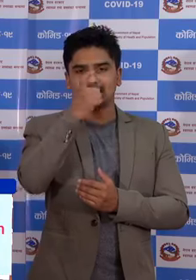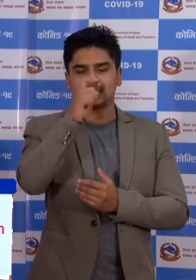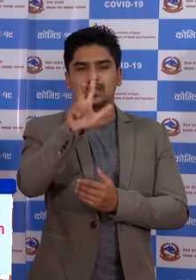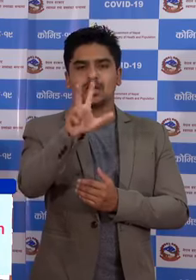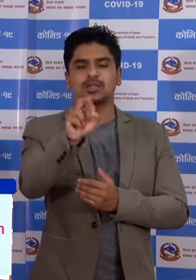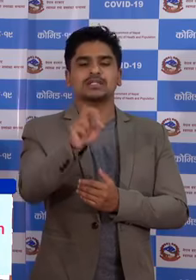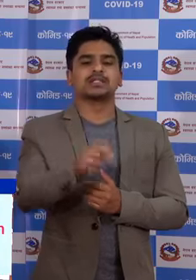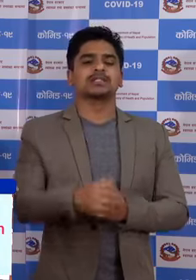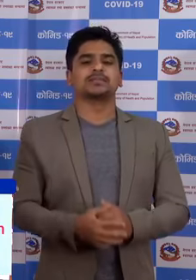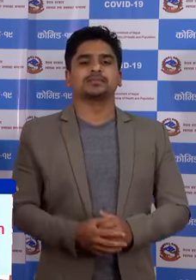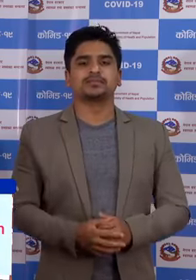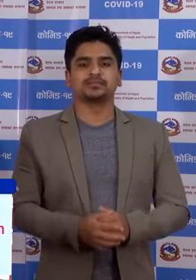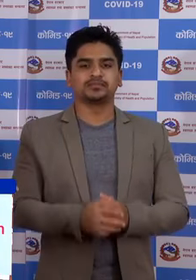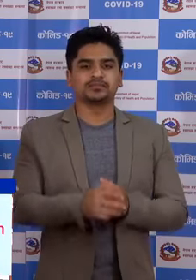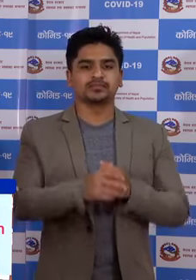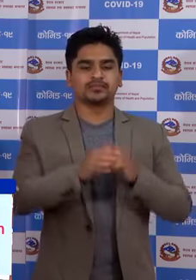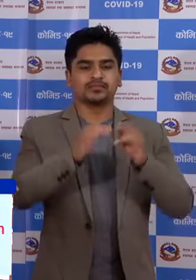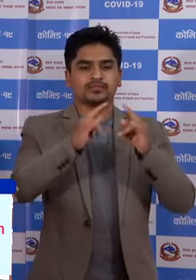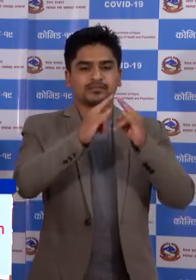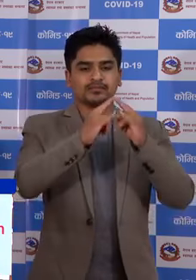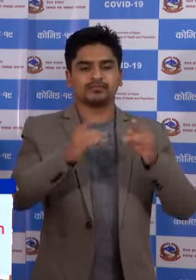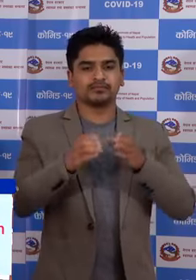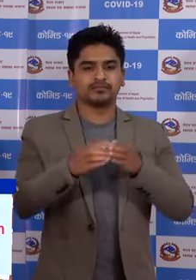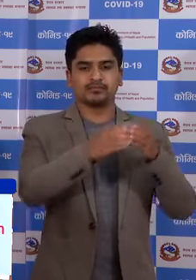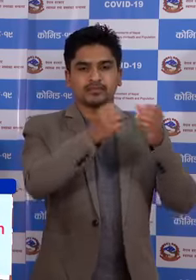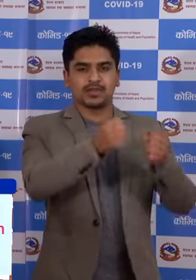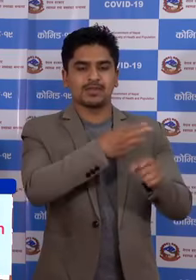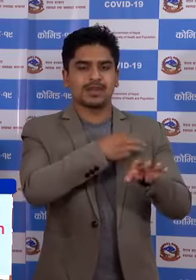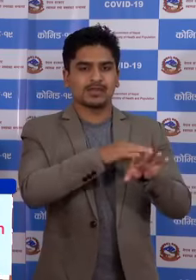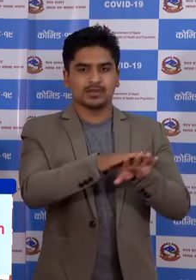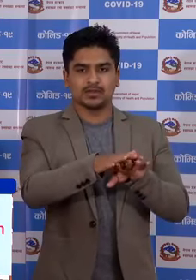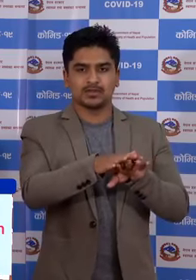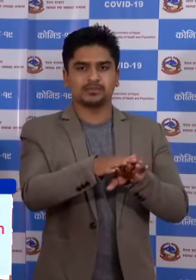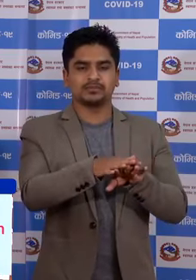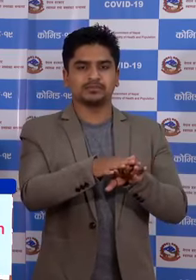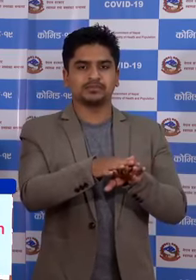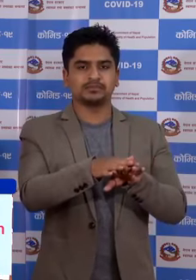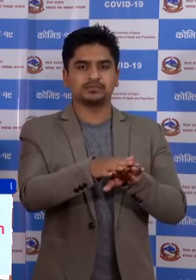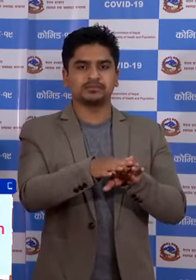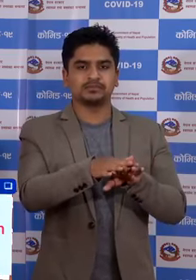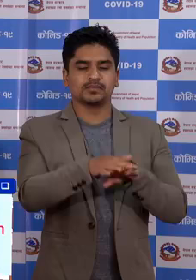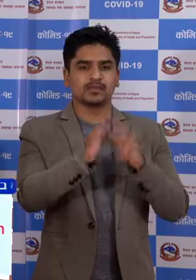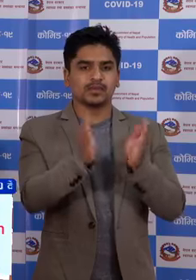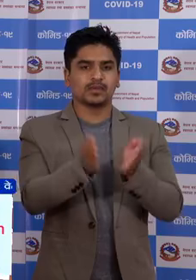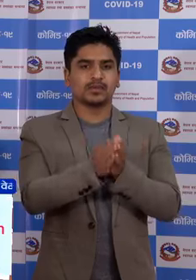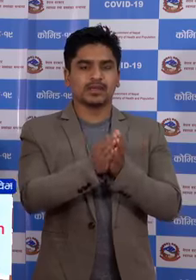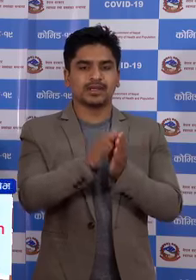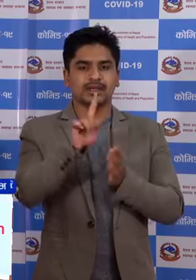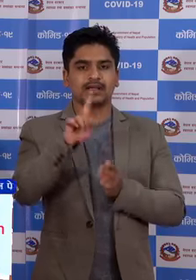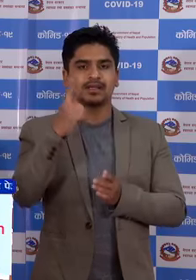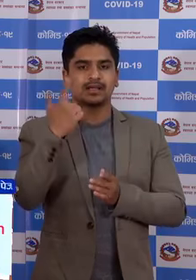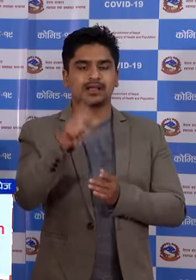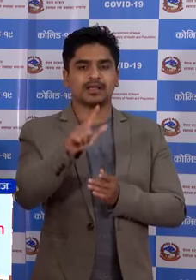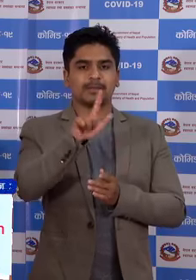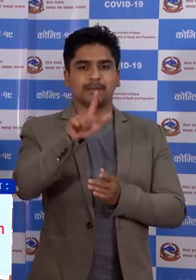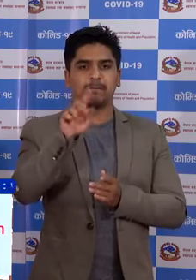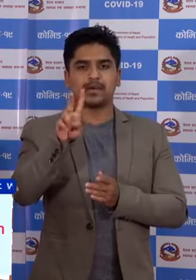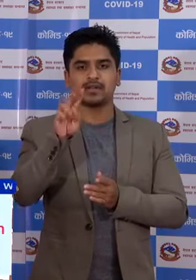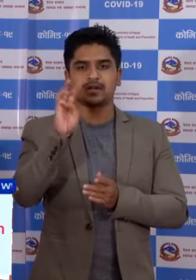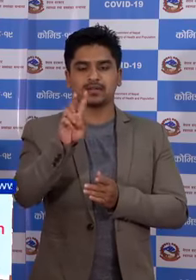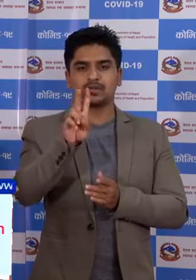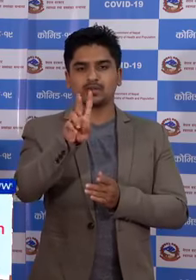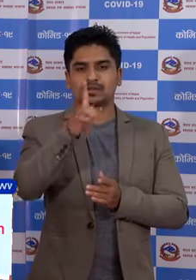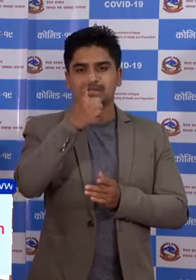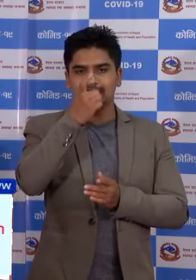क्वारिंटीन मां बसेका बेगती अरू जम्मां एक लाख बहत्तर हजार